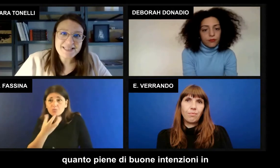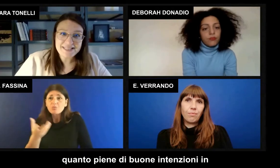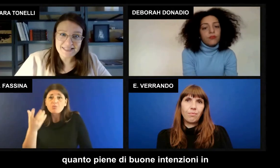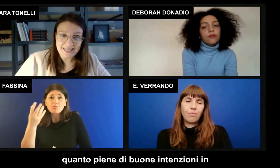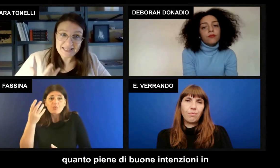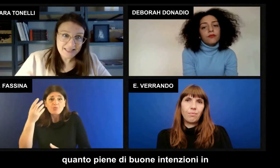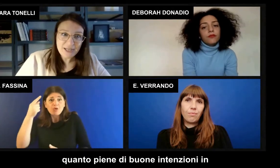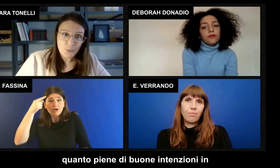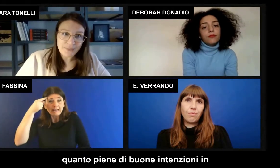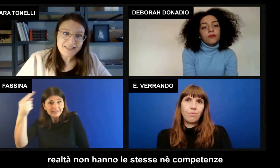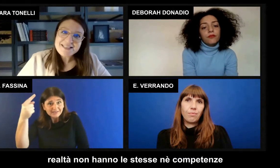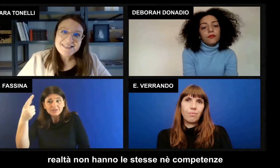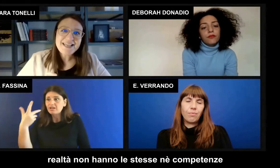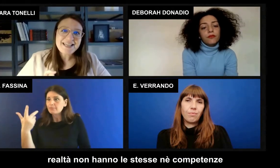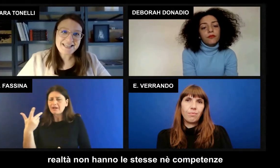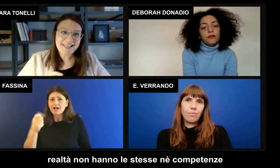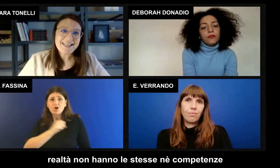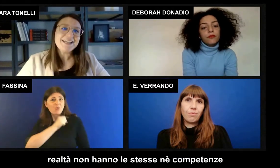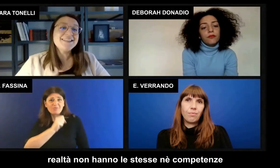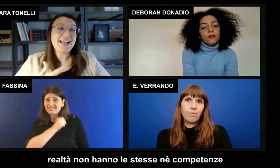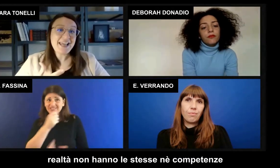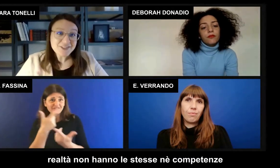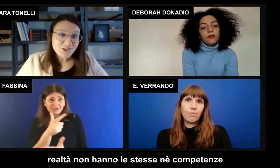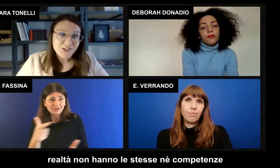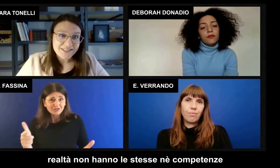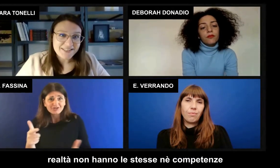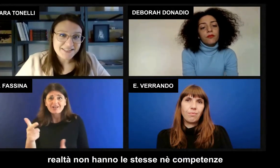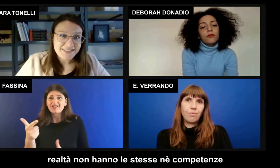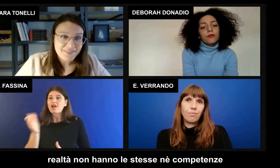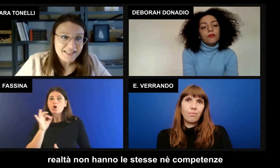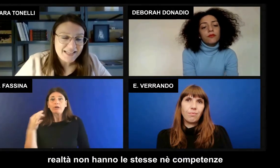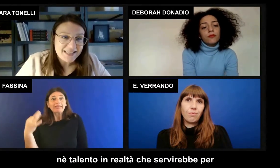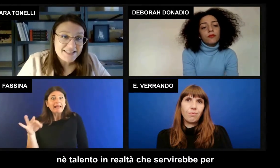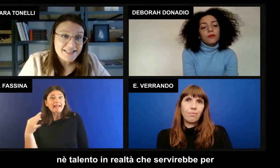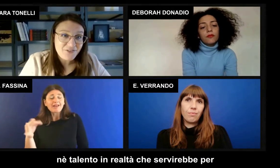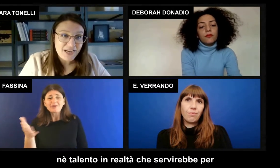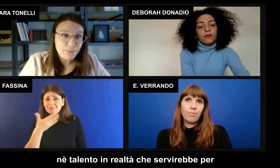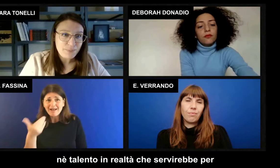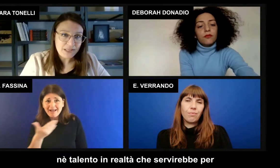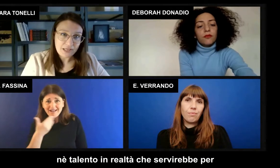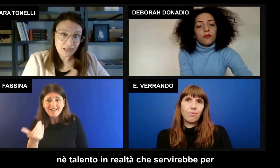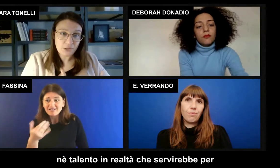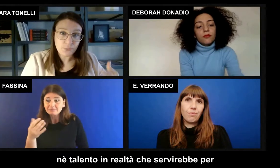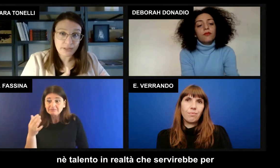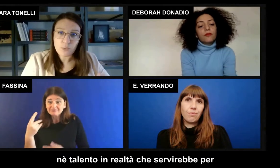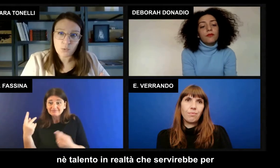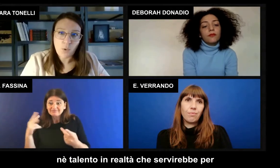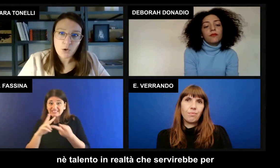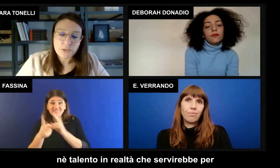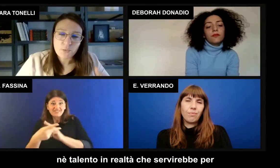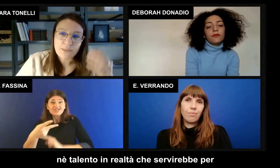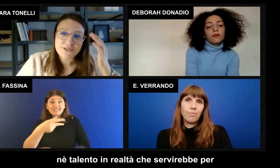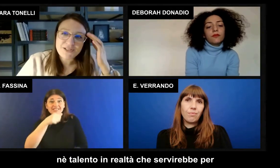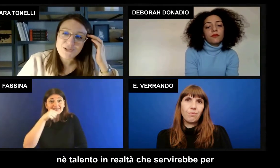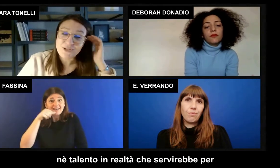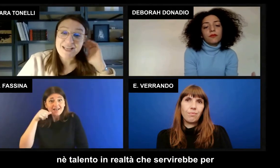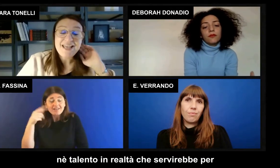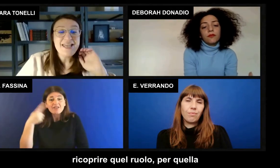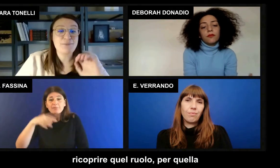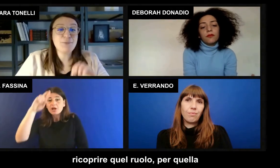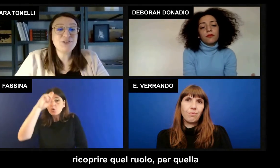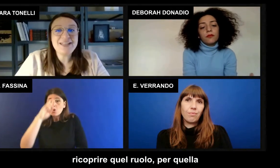hanno le stesse né competenze né talento in realtà che servirebbe per ricoprire quel ruolo, per quella